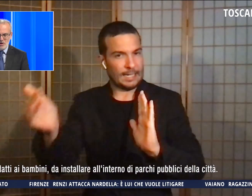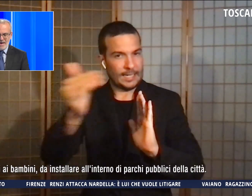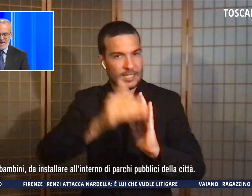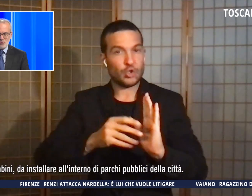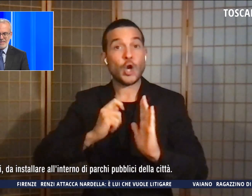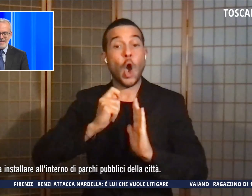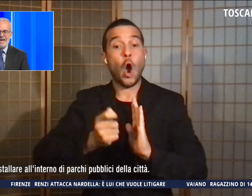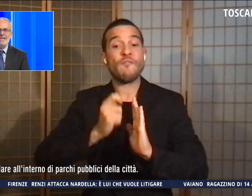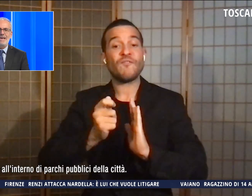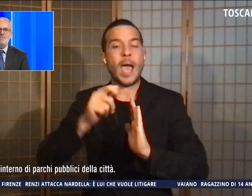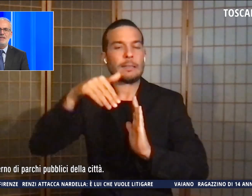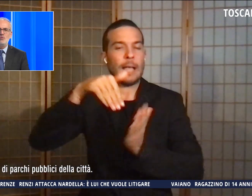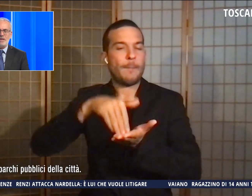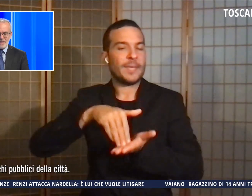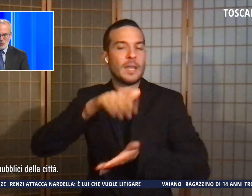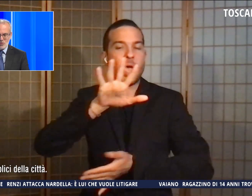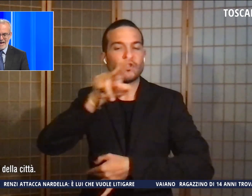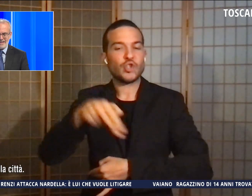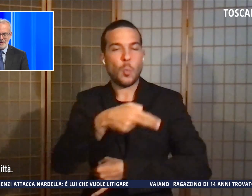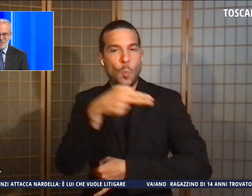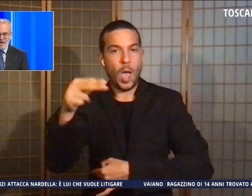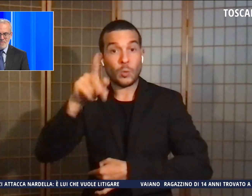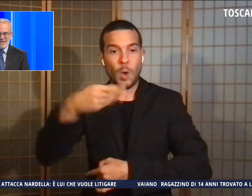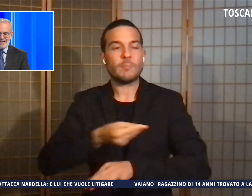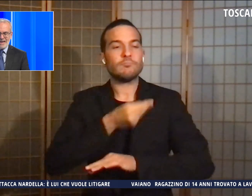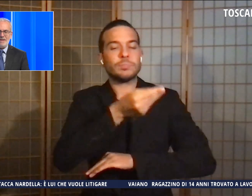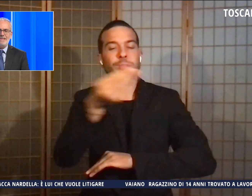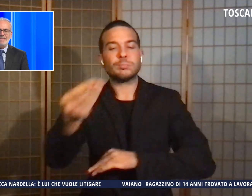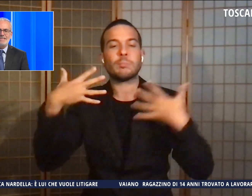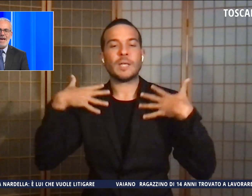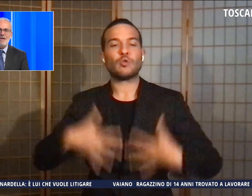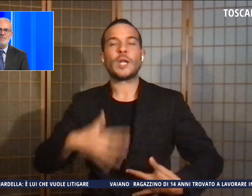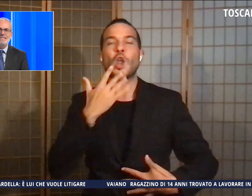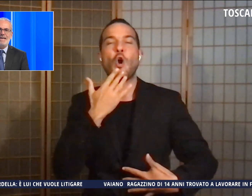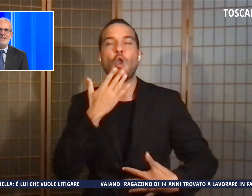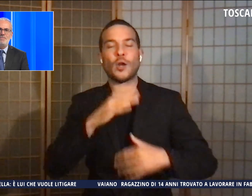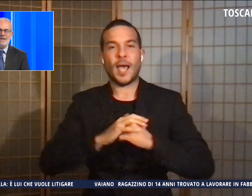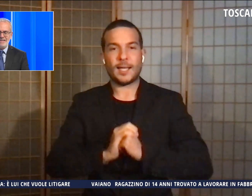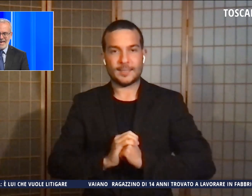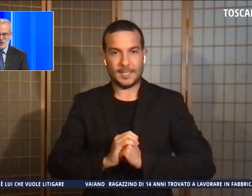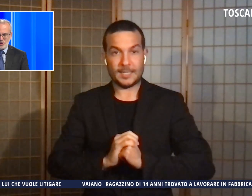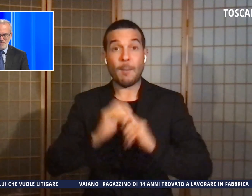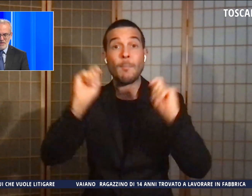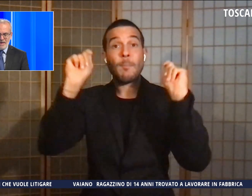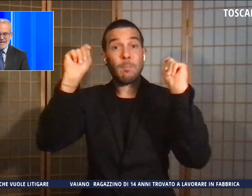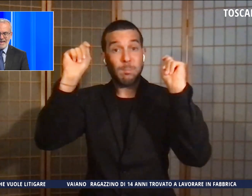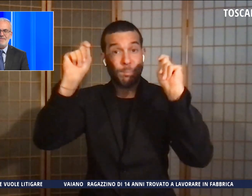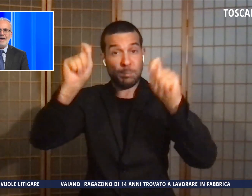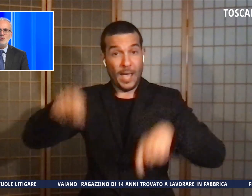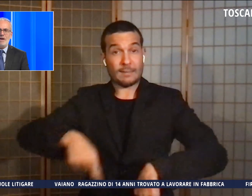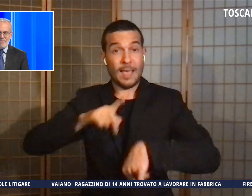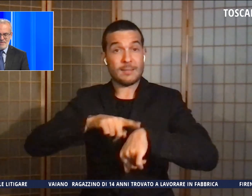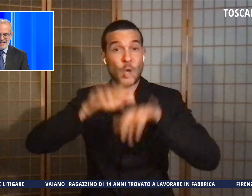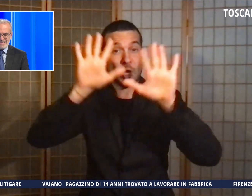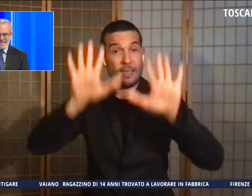euro e consegnate le pettorine colorate, mentre la partenza è fissata per le 10. Il